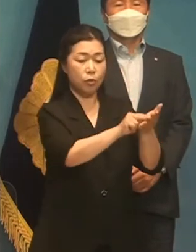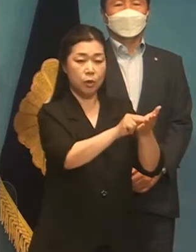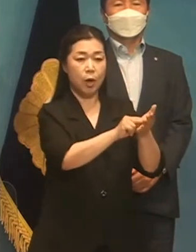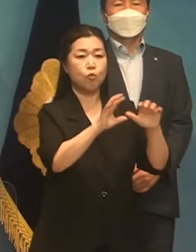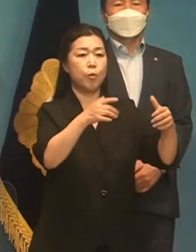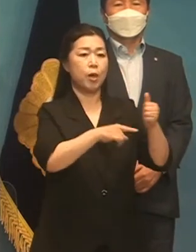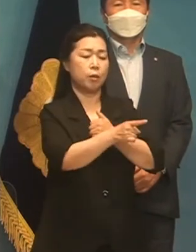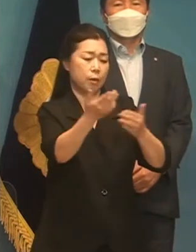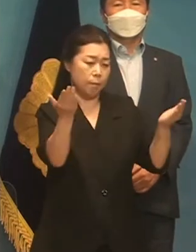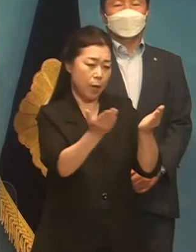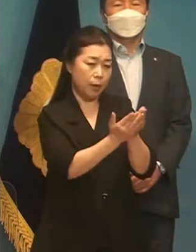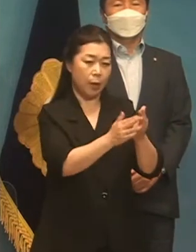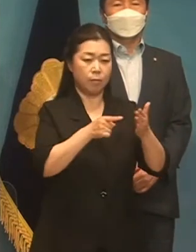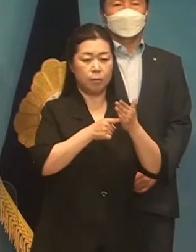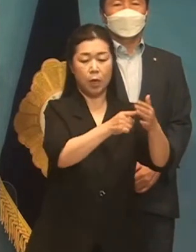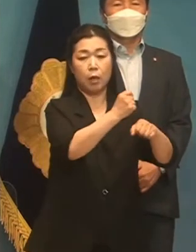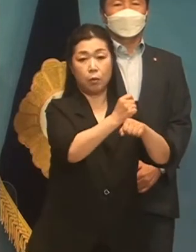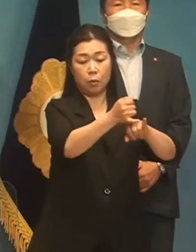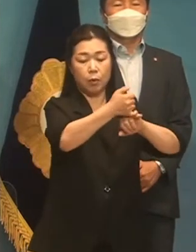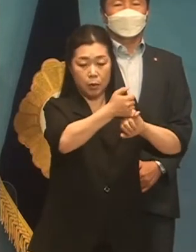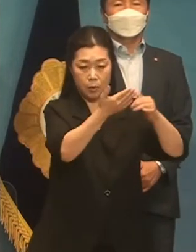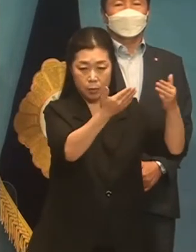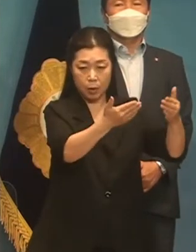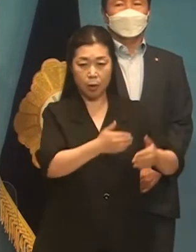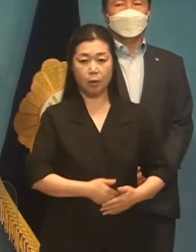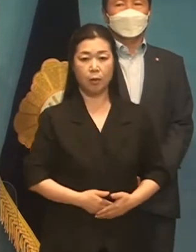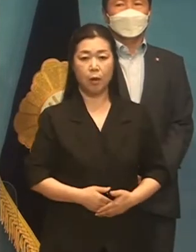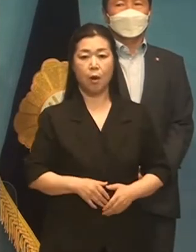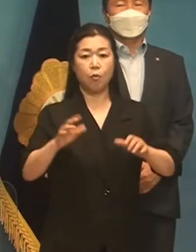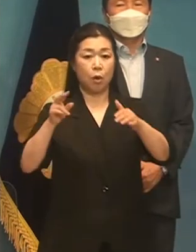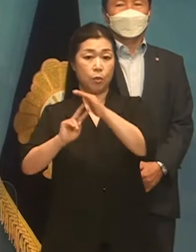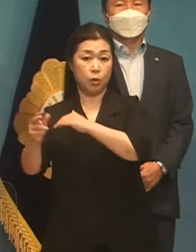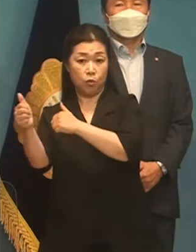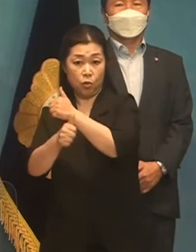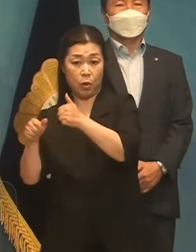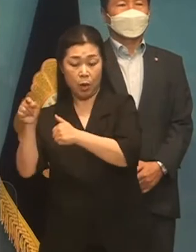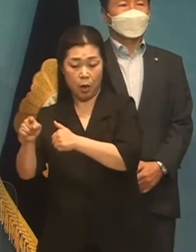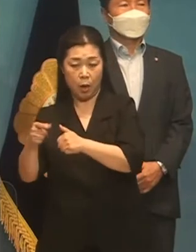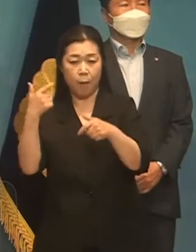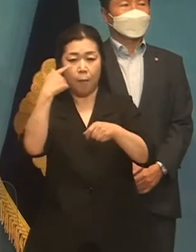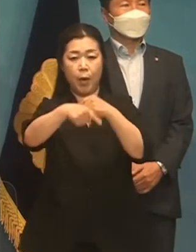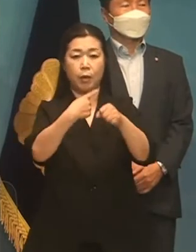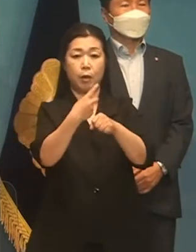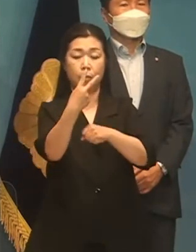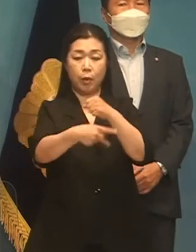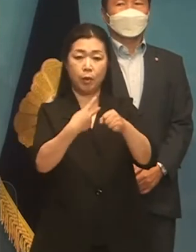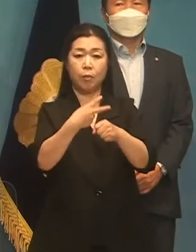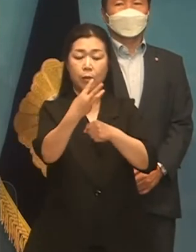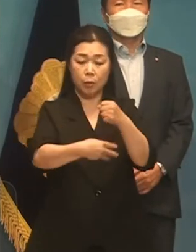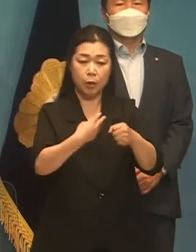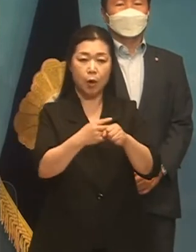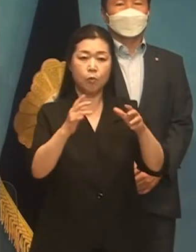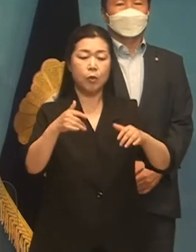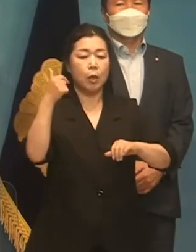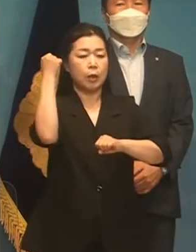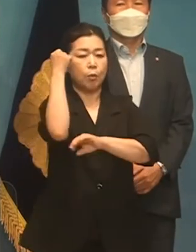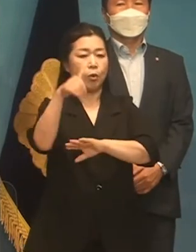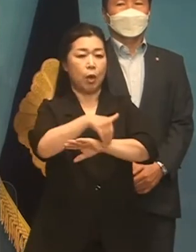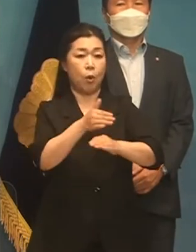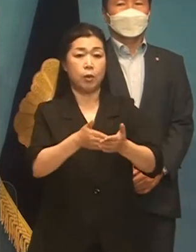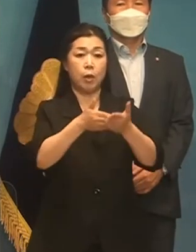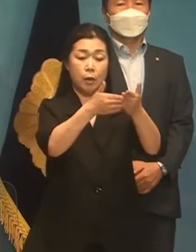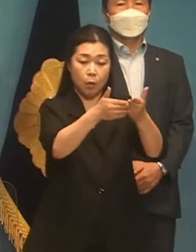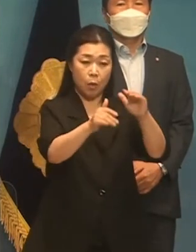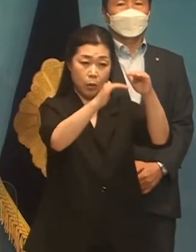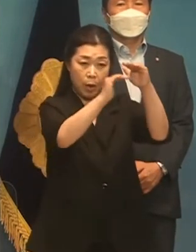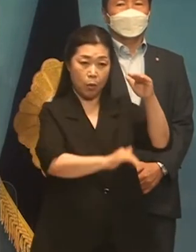인관되게 수립되고 추천되도록 하겠습니다. 국가비전위원회가 매년 국정기본계획을 제안하고